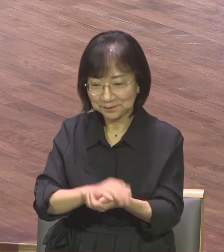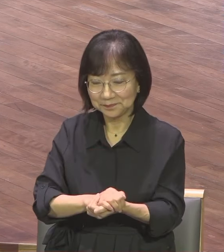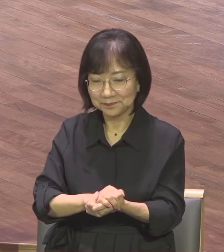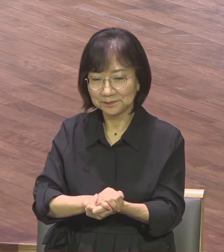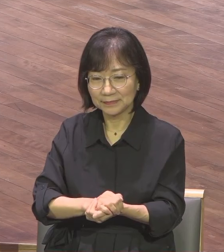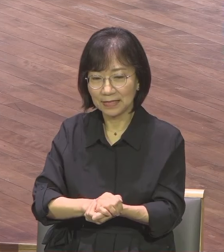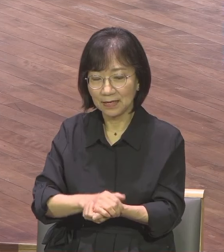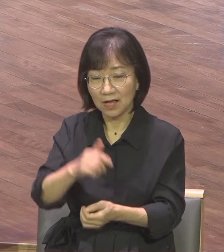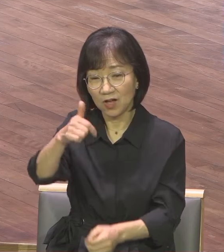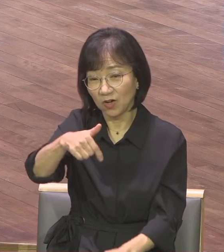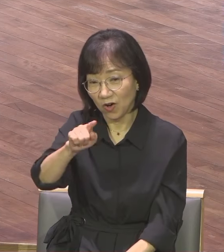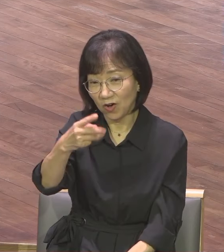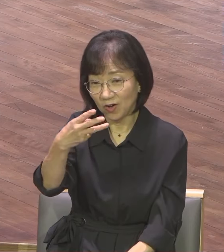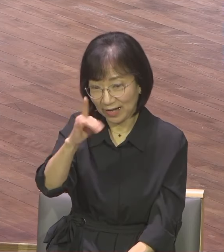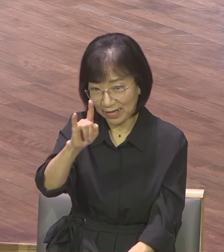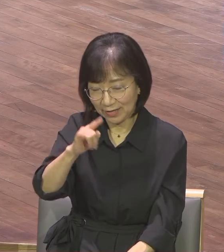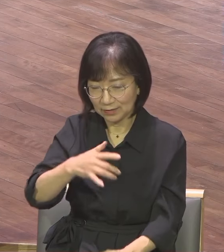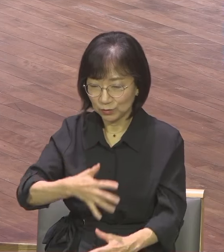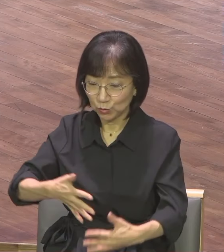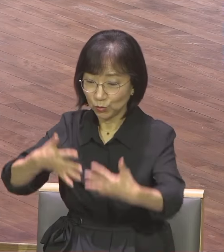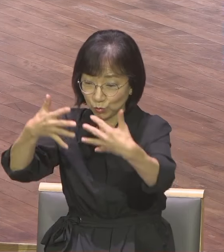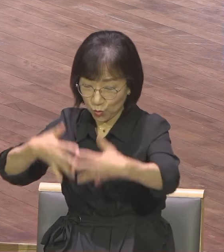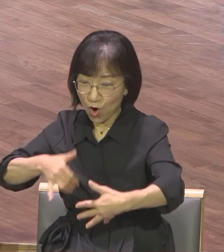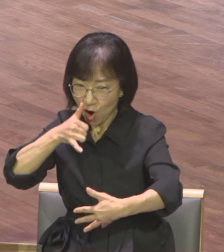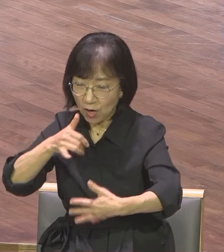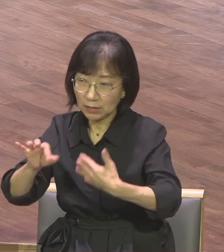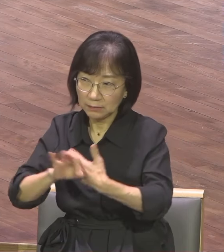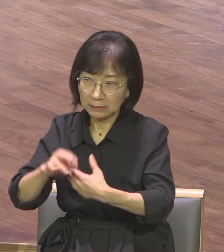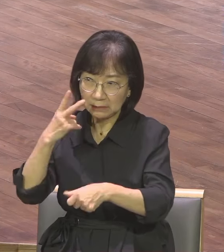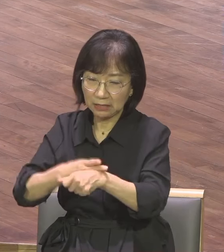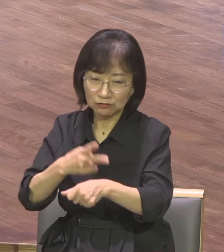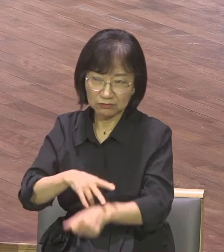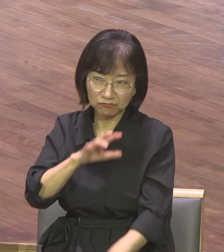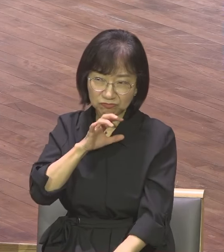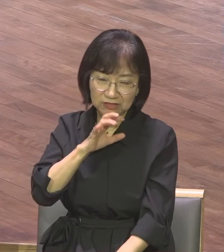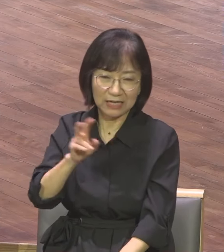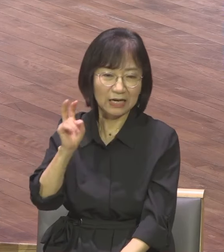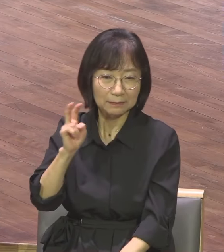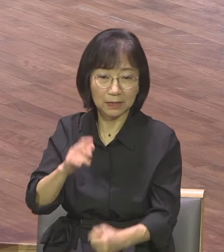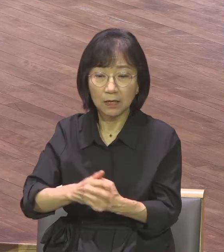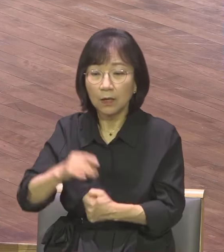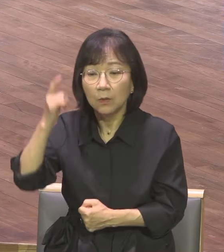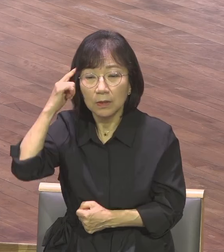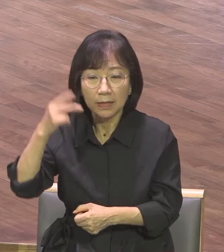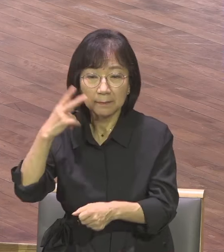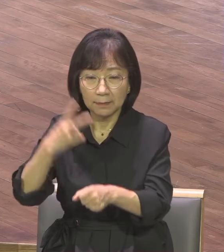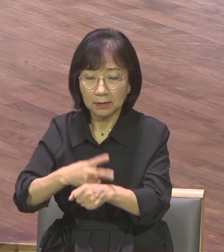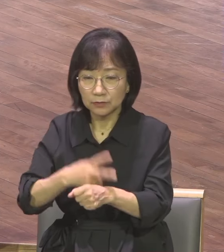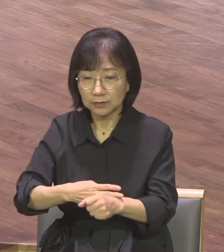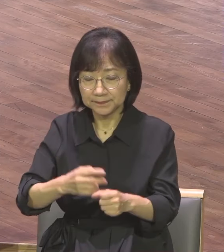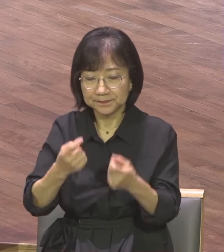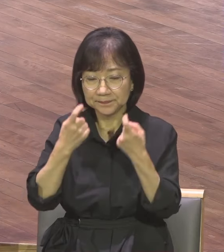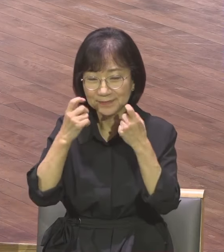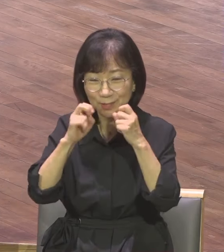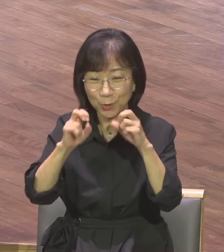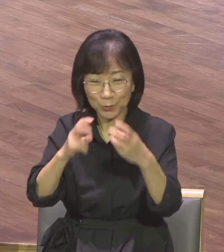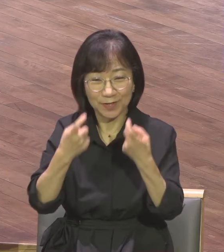겁니다 불평했을 거예요 왜 그렇죠? 바울이 1차, 2차, 3차 10년이나 사역송에서 얼마나 많은